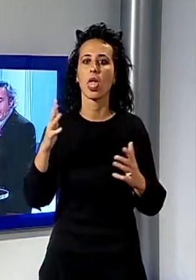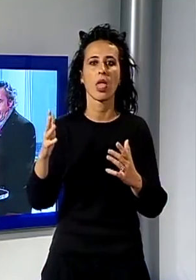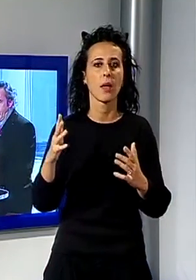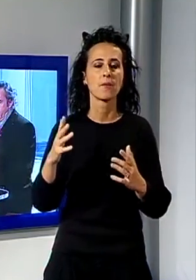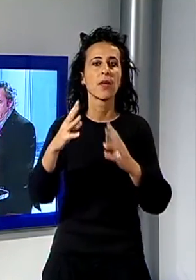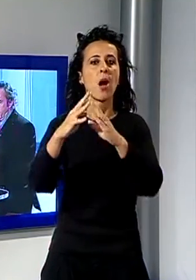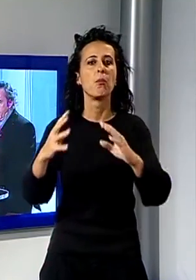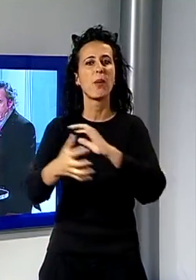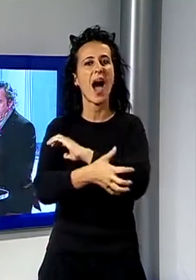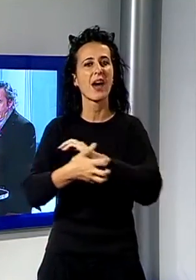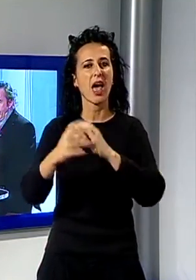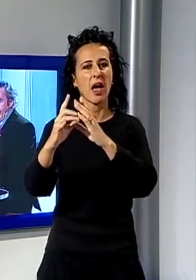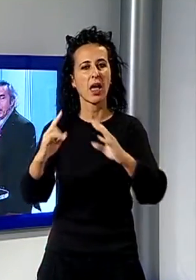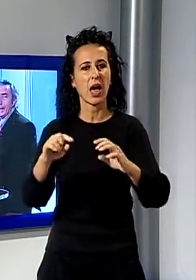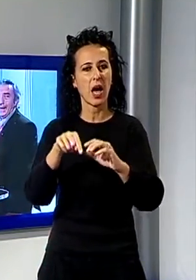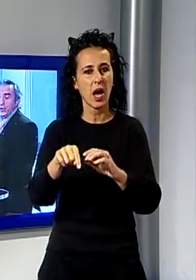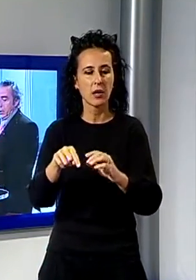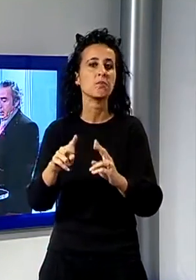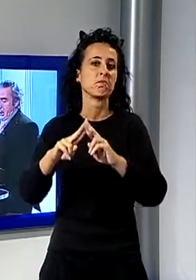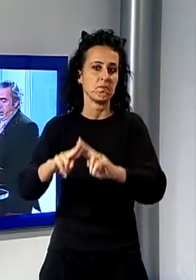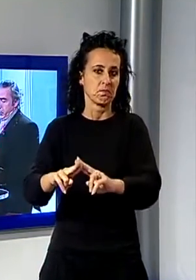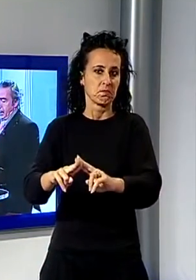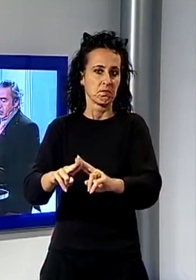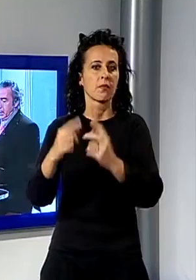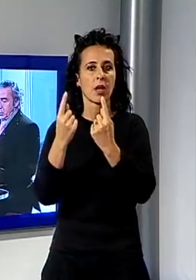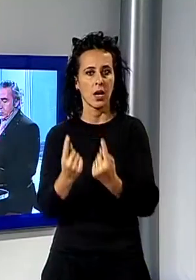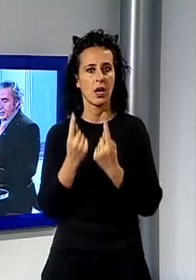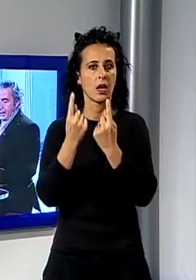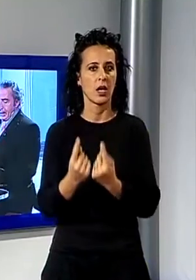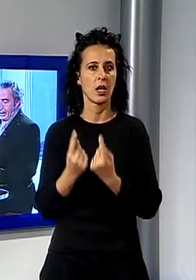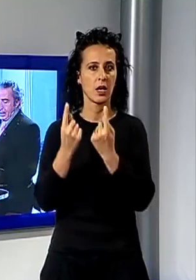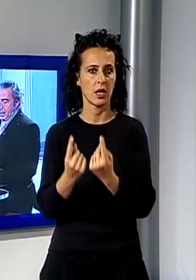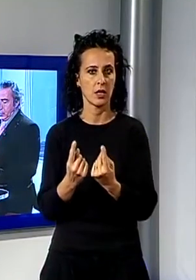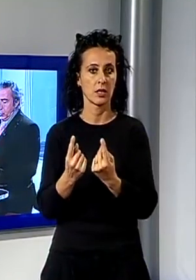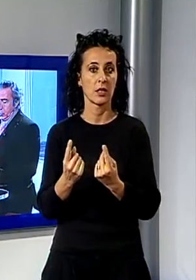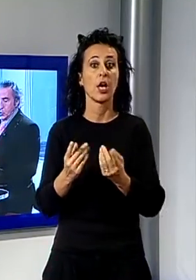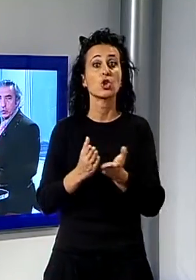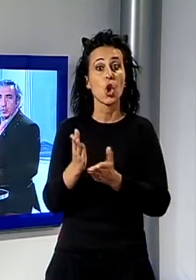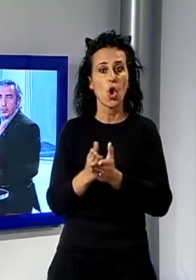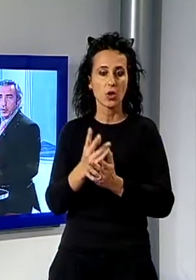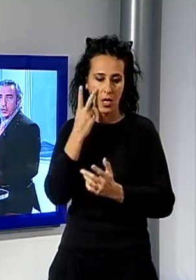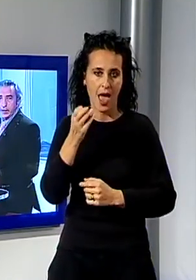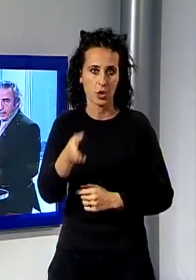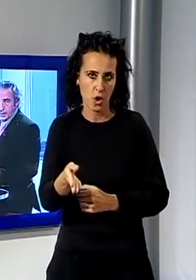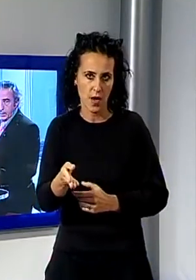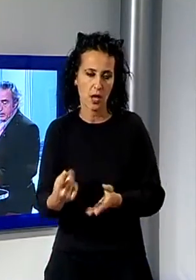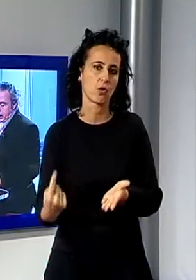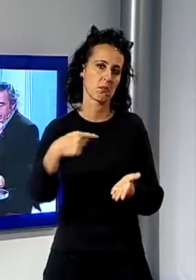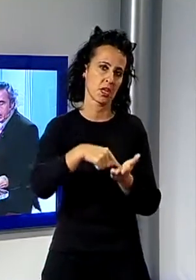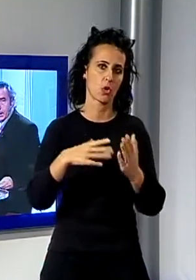baracca nei pressi di località Abetaio e riportato illeso sulla strada, il tutto sotto una pioggia intensa. Non manco a dire